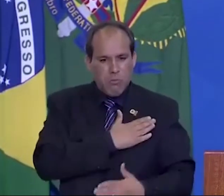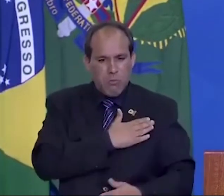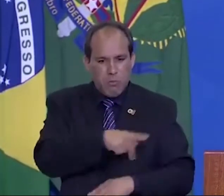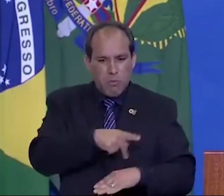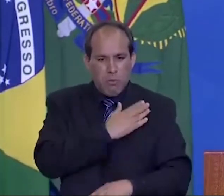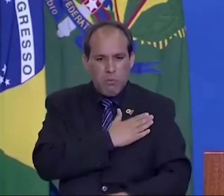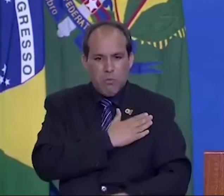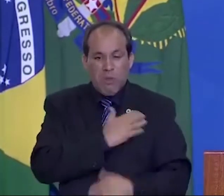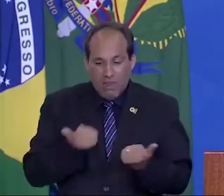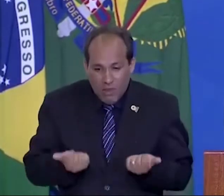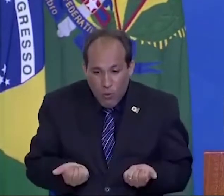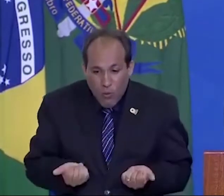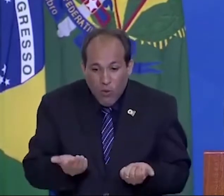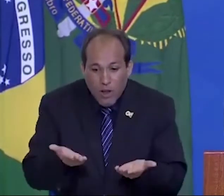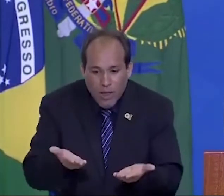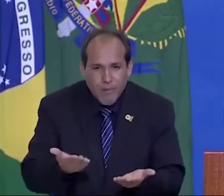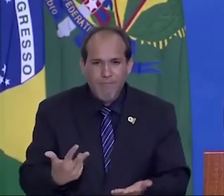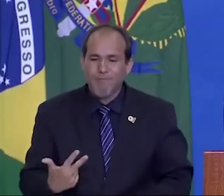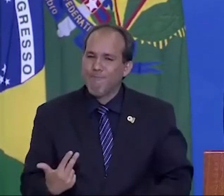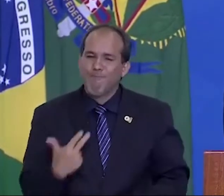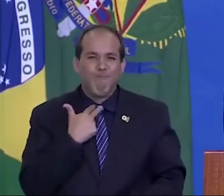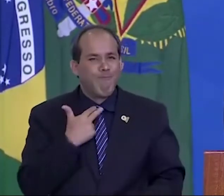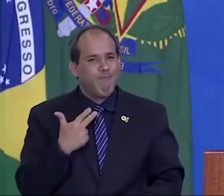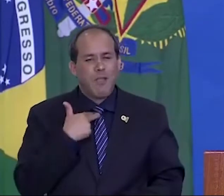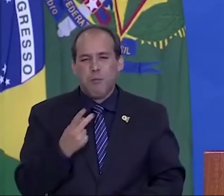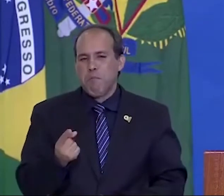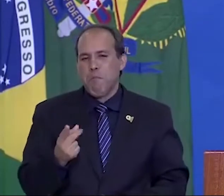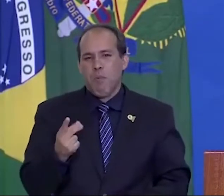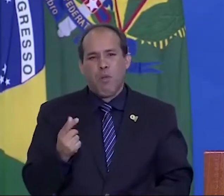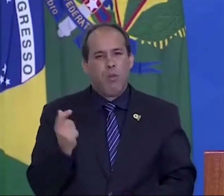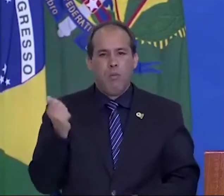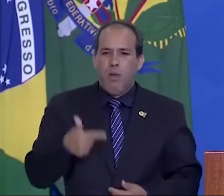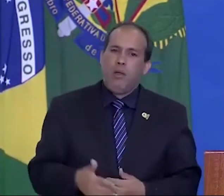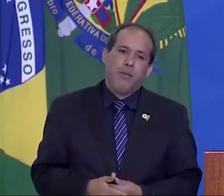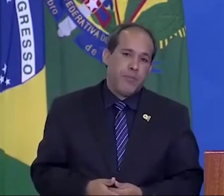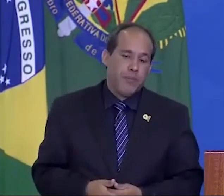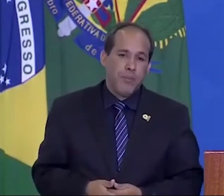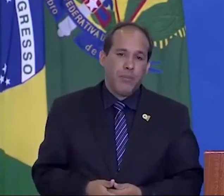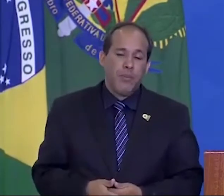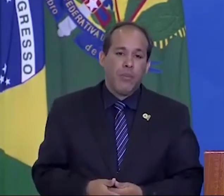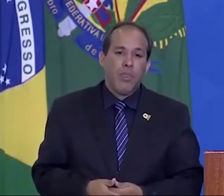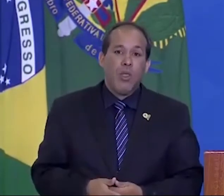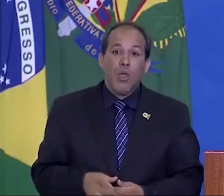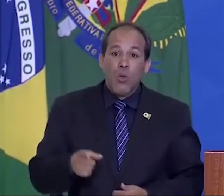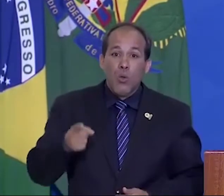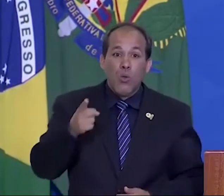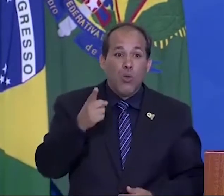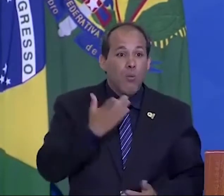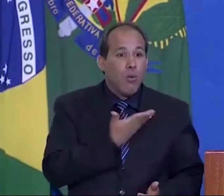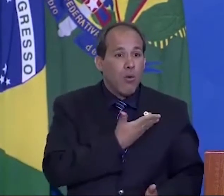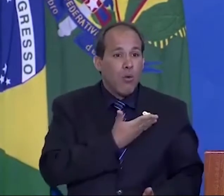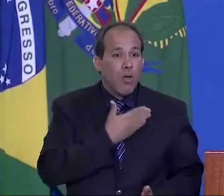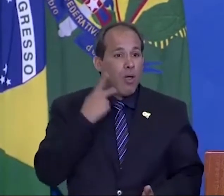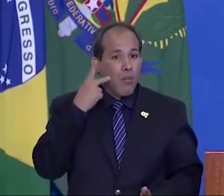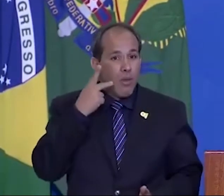não tem preço. Meus amigos parlamentares, temos tudo para mudar o Brasil.